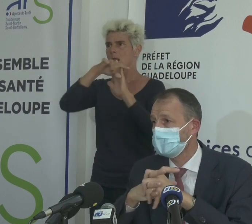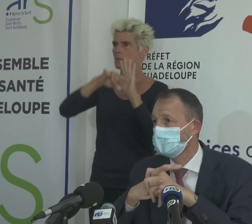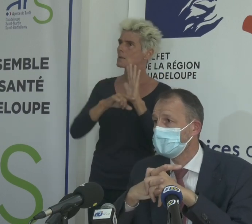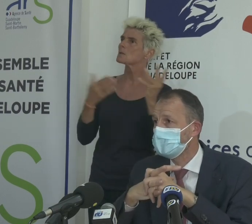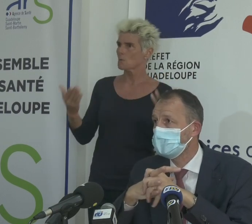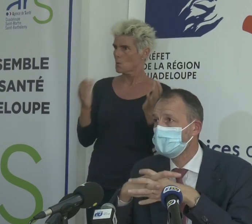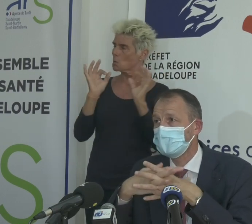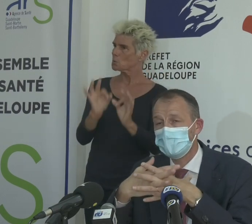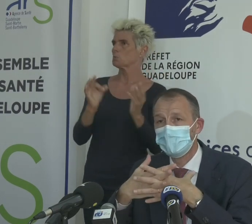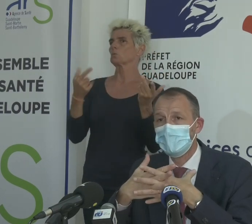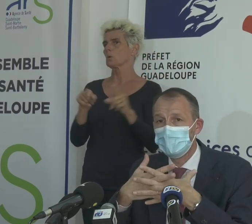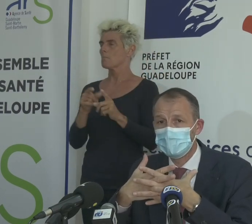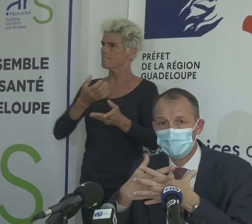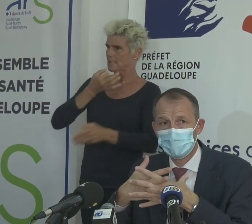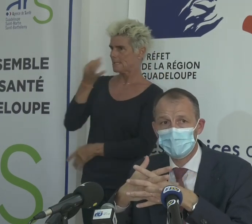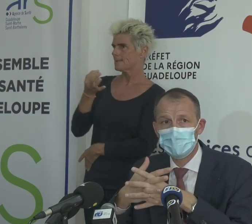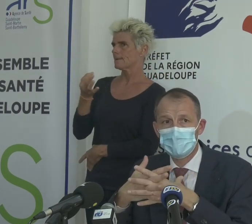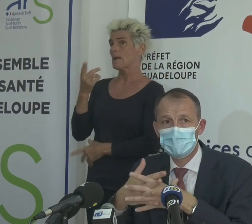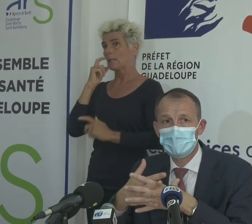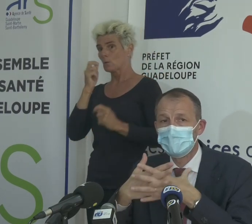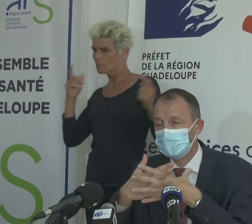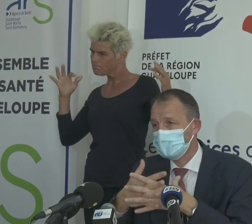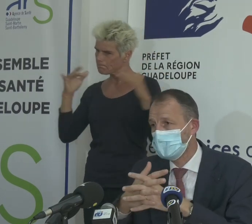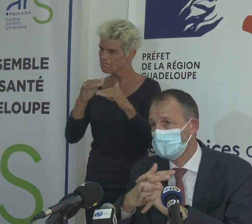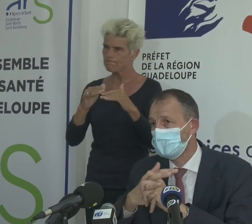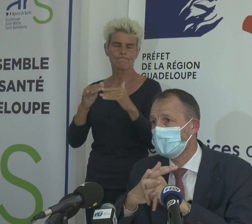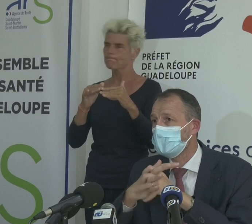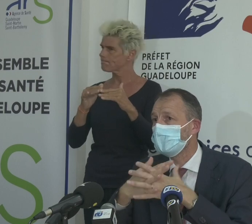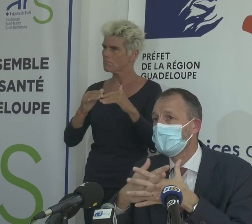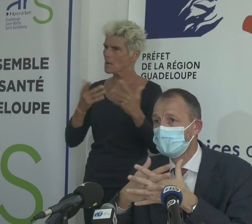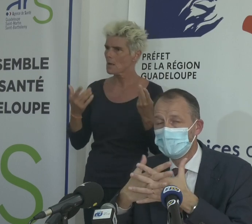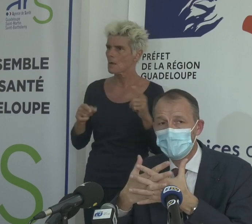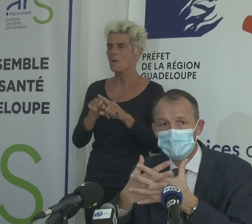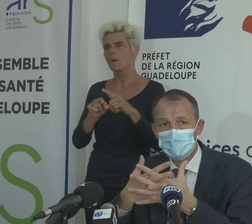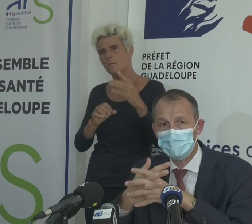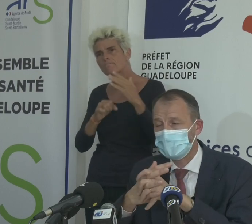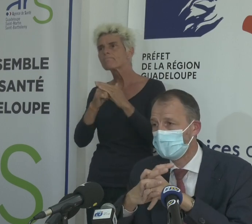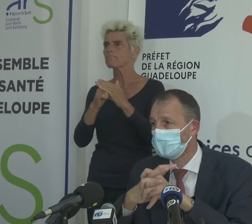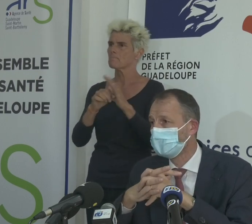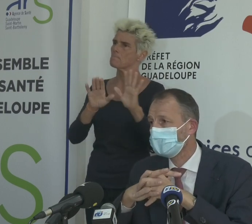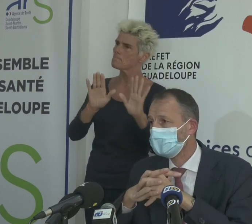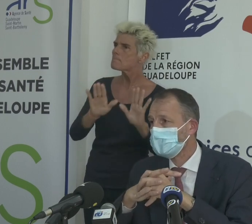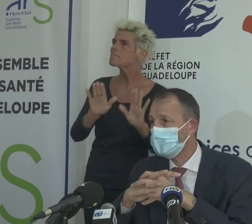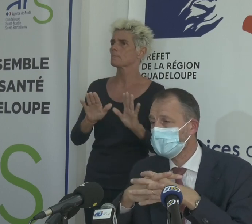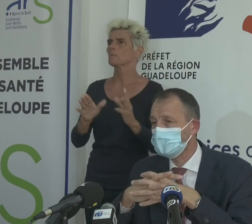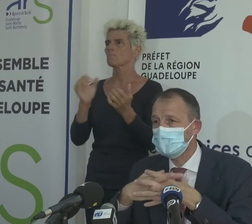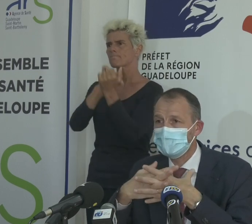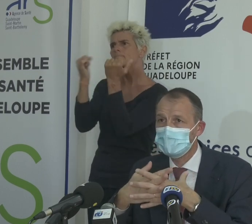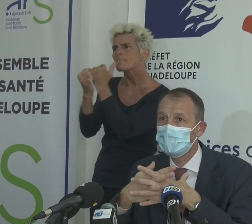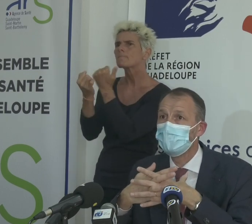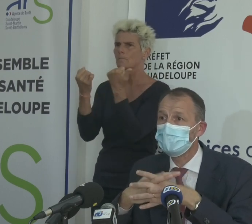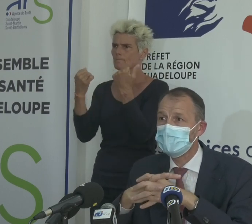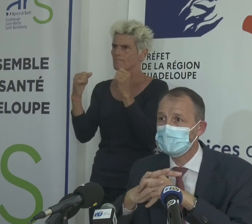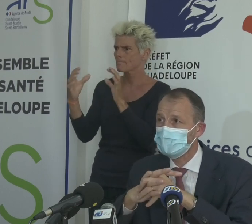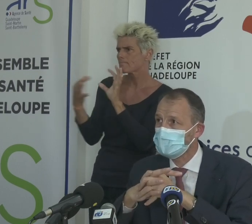celles que je viens d'éditer,'est-à-dire pas de nombre trop important, respect des gestes barrières, pas d'embrassade, pas de proximité